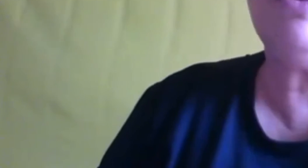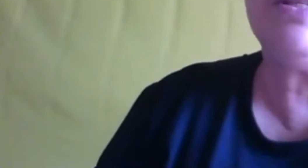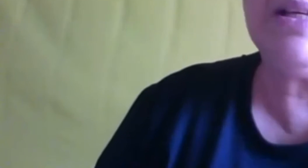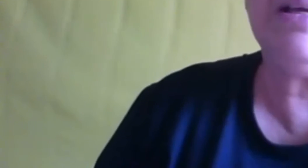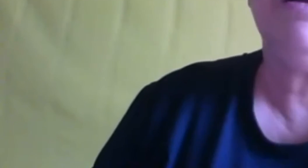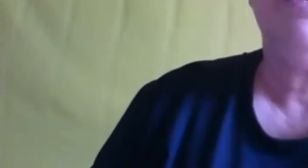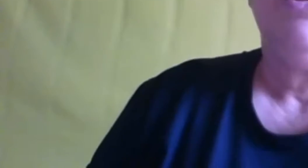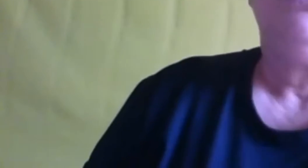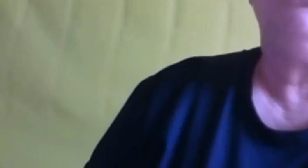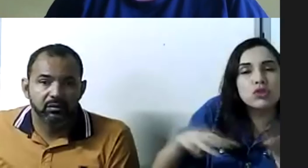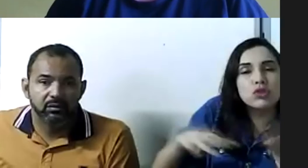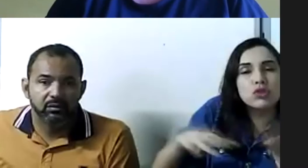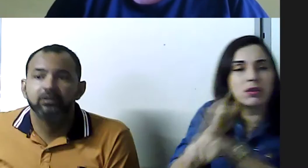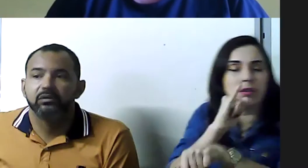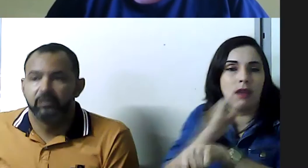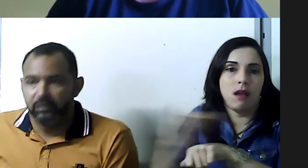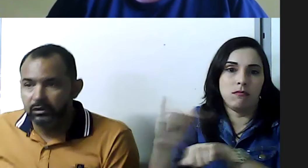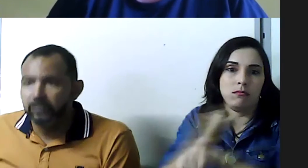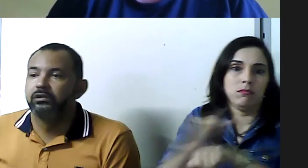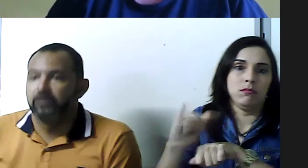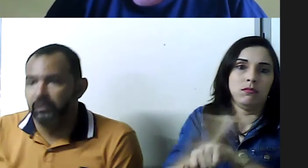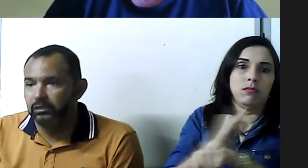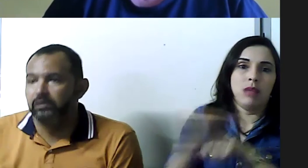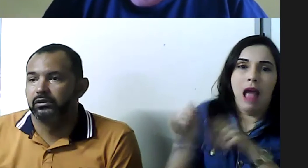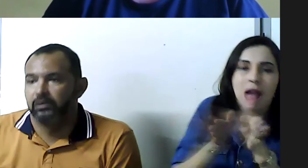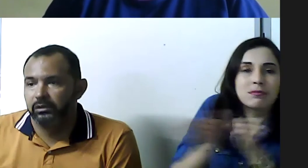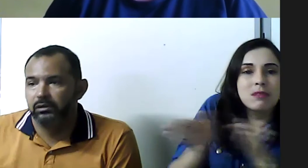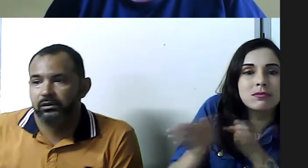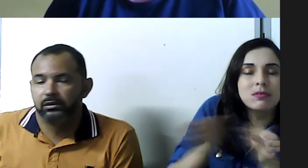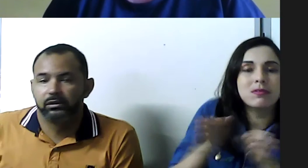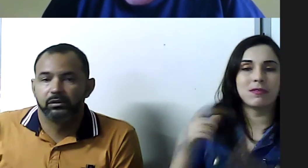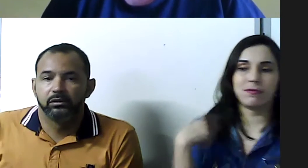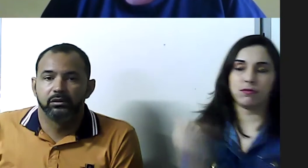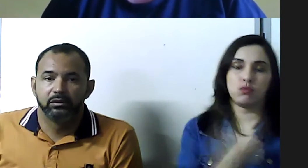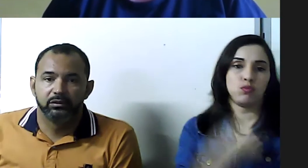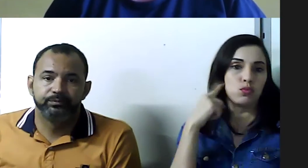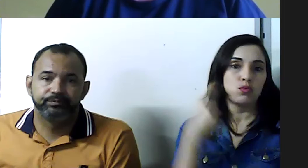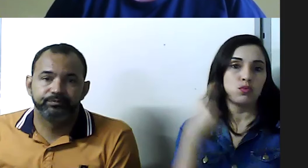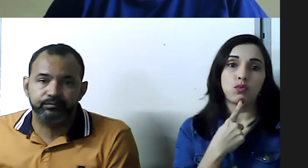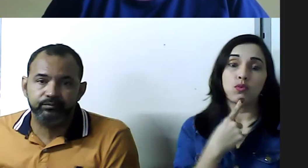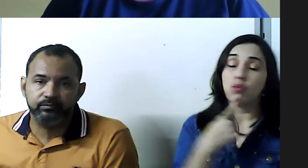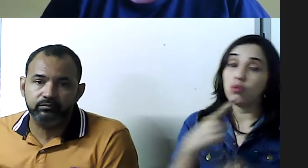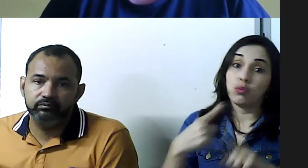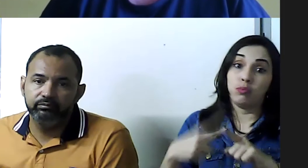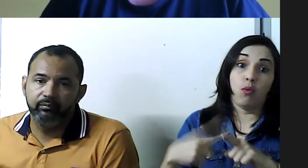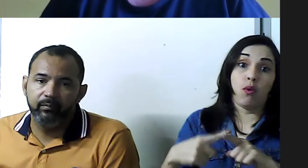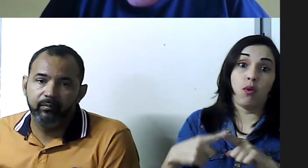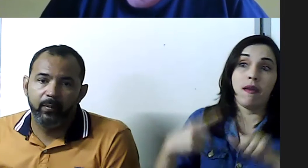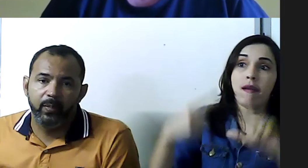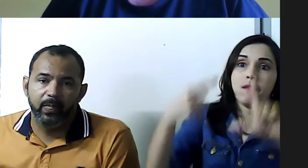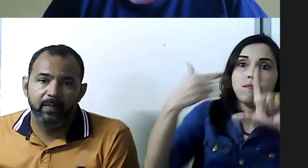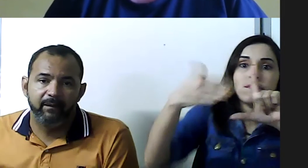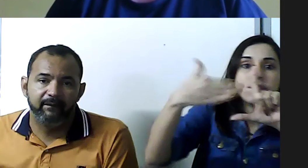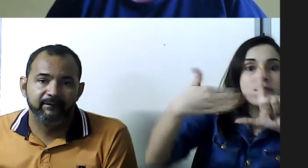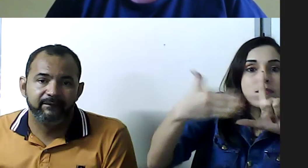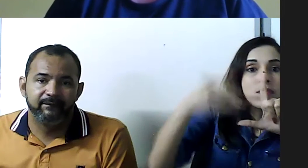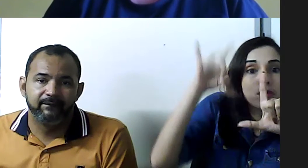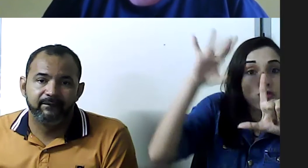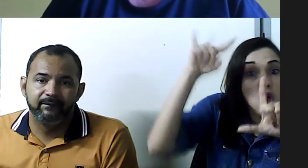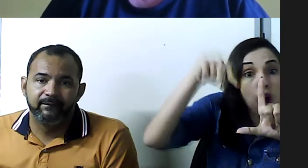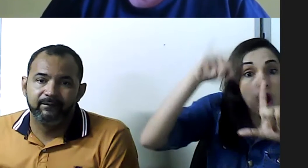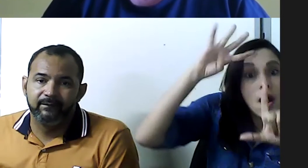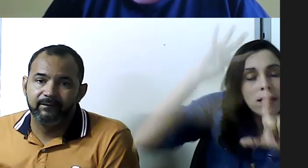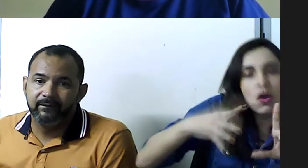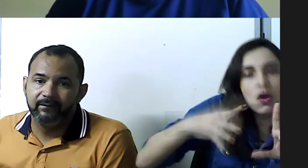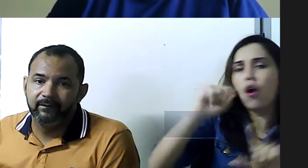ensinar, nós somos sim, o surdo realmente, nós fazemos, somos capazes de ensinar, nós fazemos adaptações nas